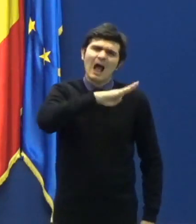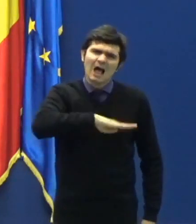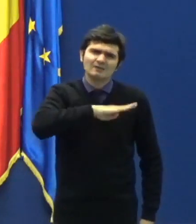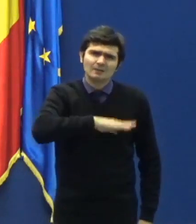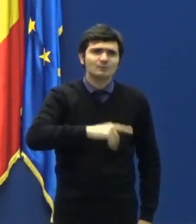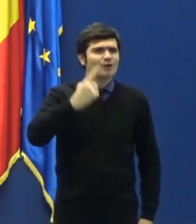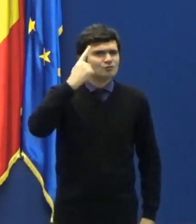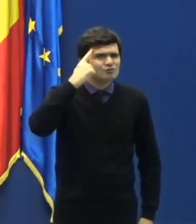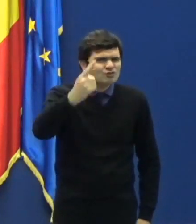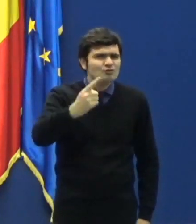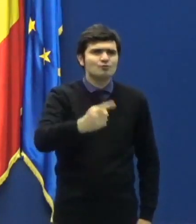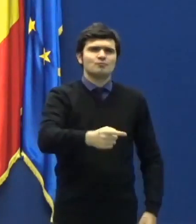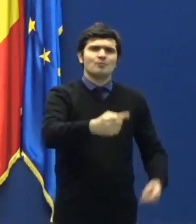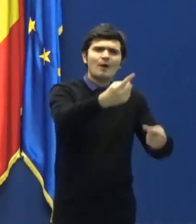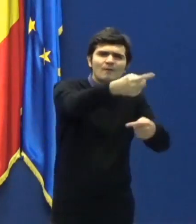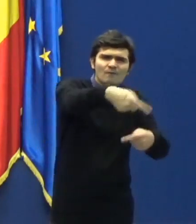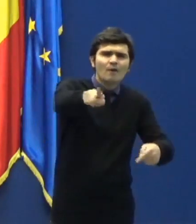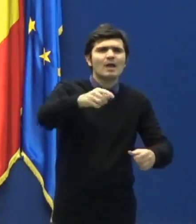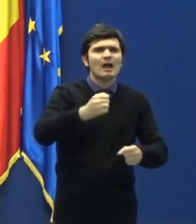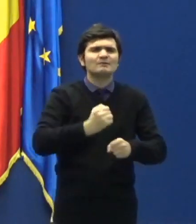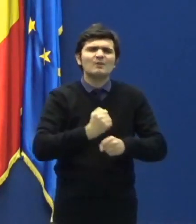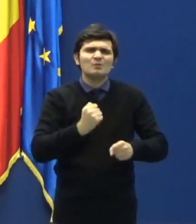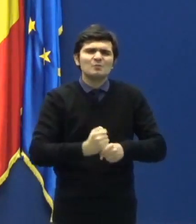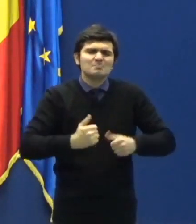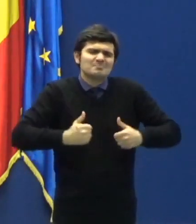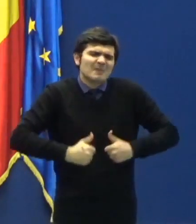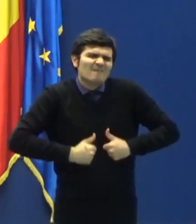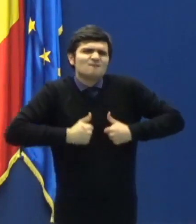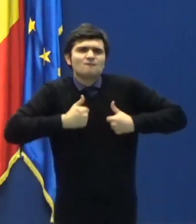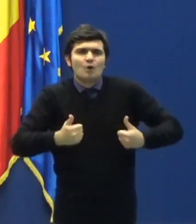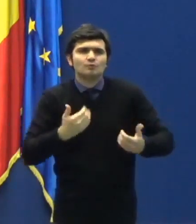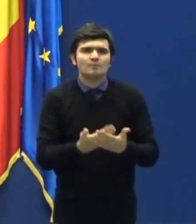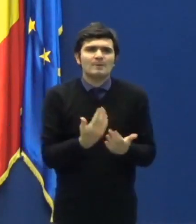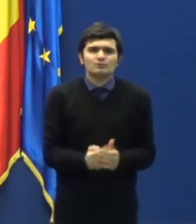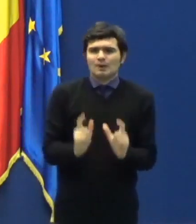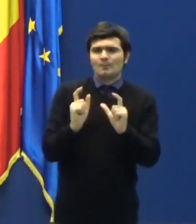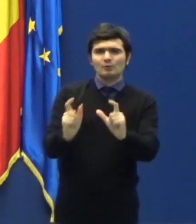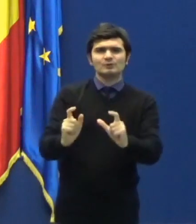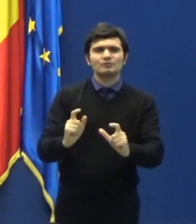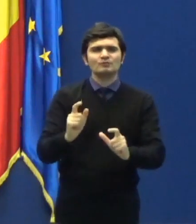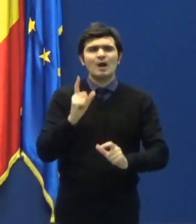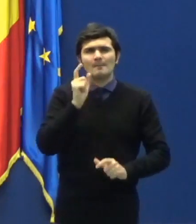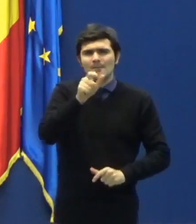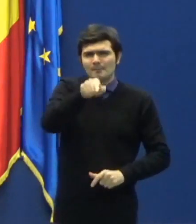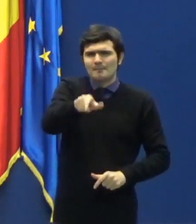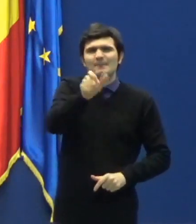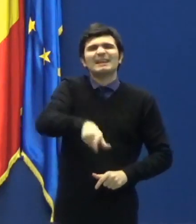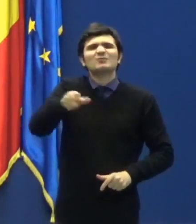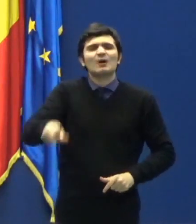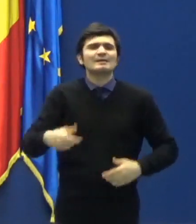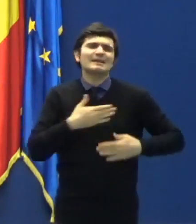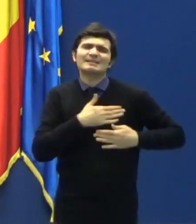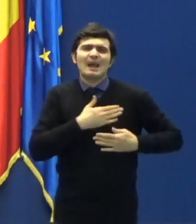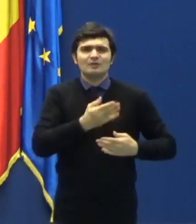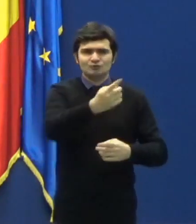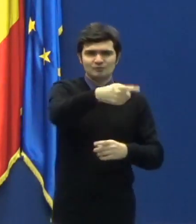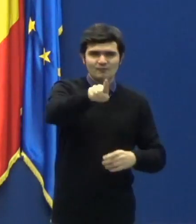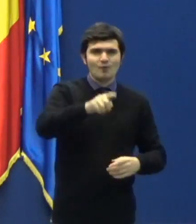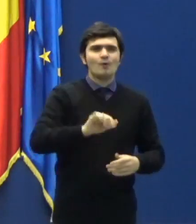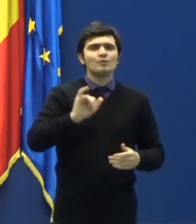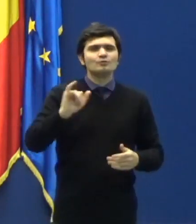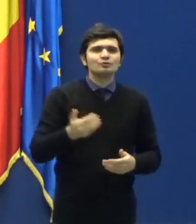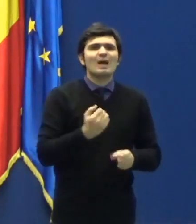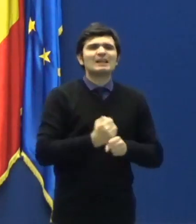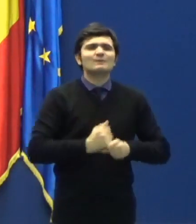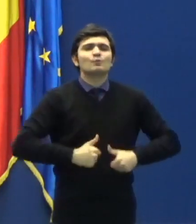depus eforturi pentru a vă proteja pe cei dragi și a avea grijă de